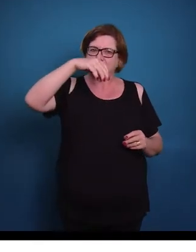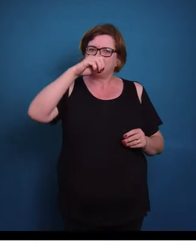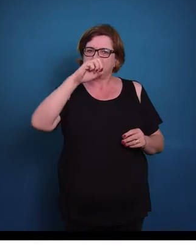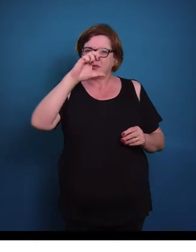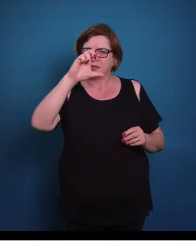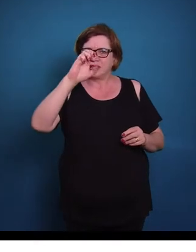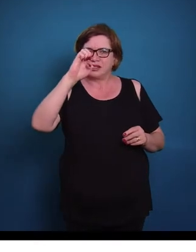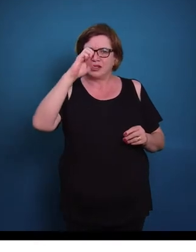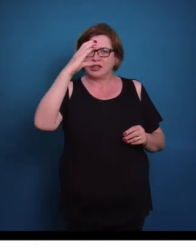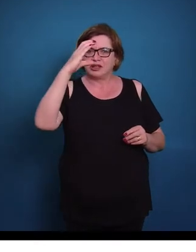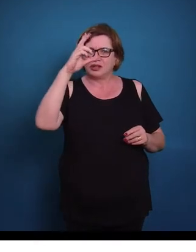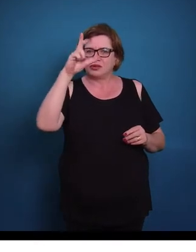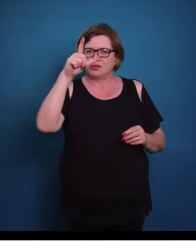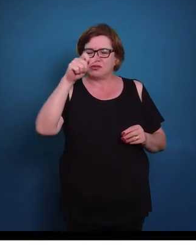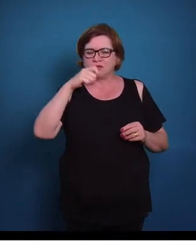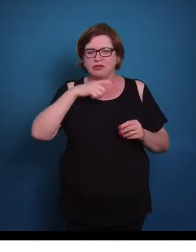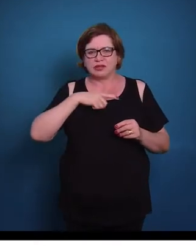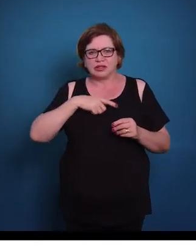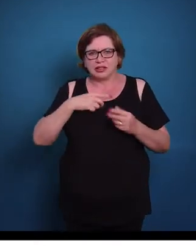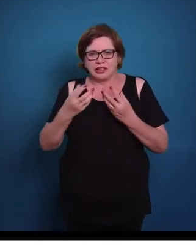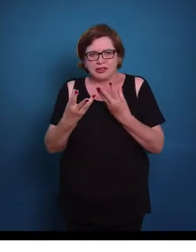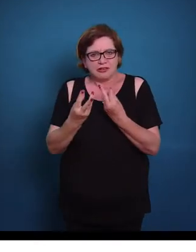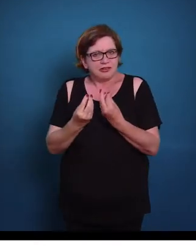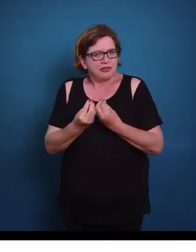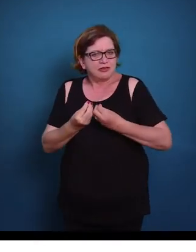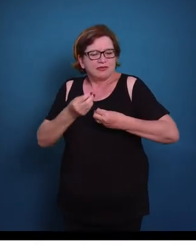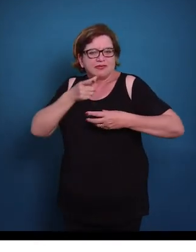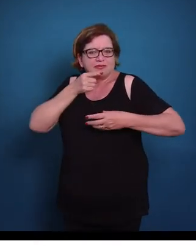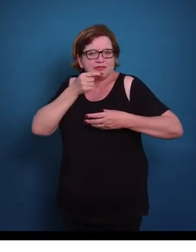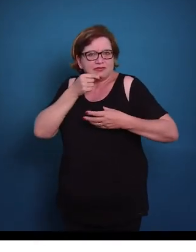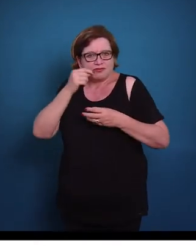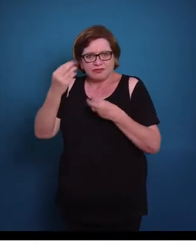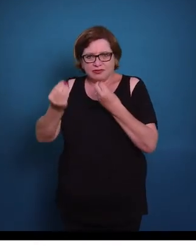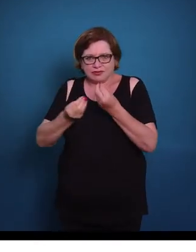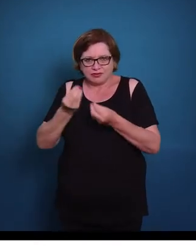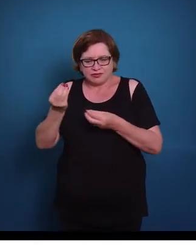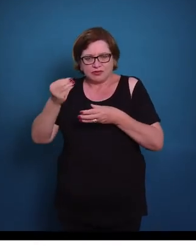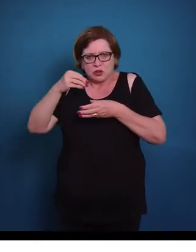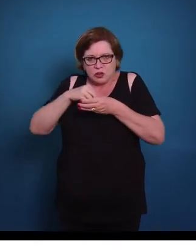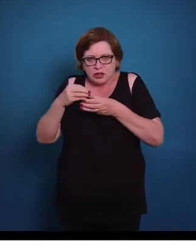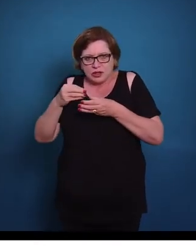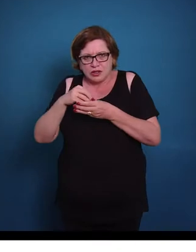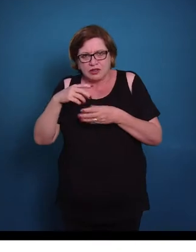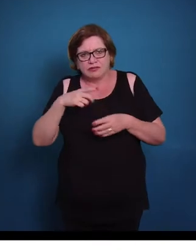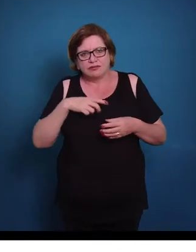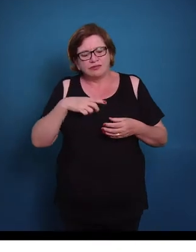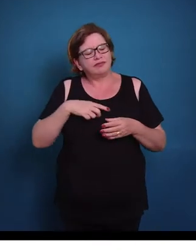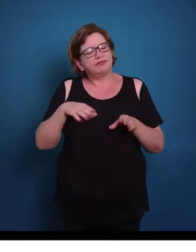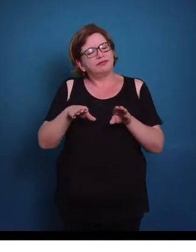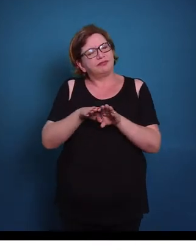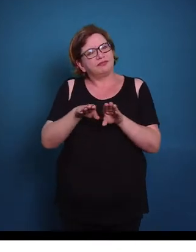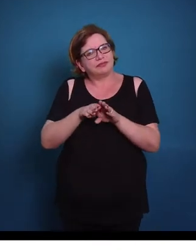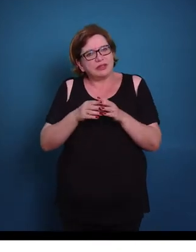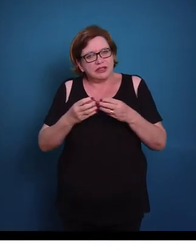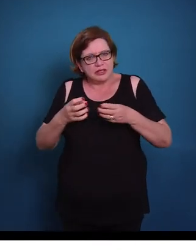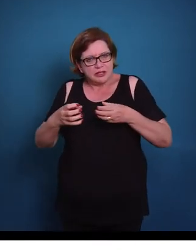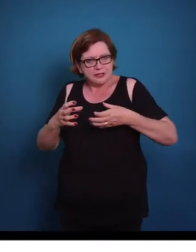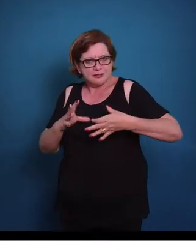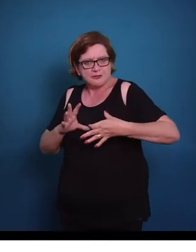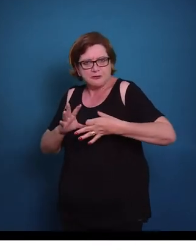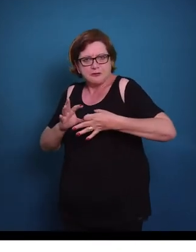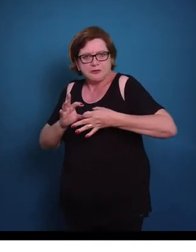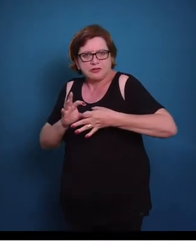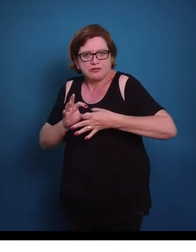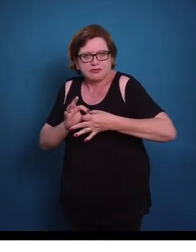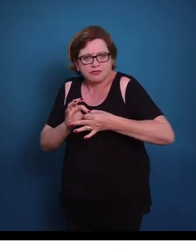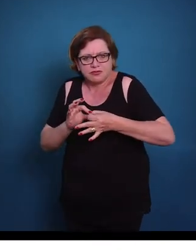uma grande quantidade de água de solvatação, então ela é ricamente hidratada. E essas moléculas, elas se ligam a um cerne,